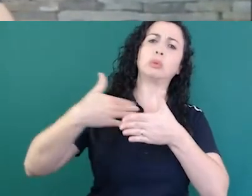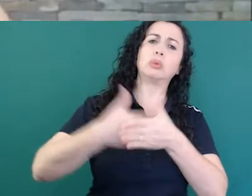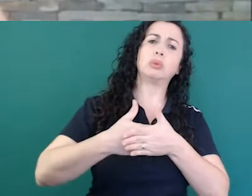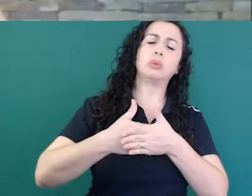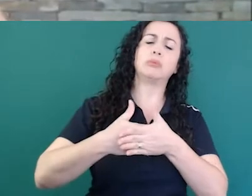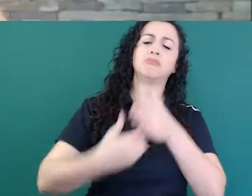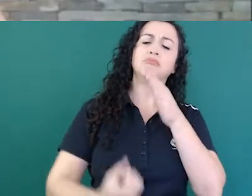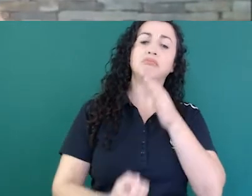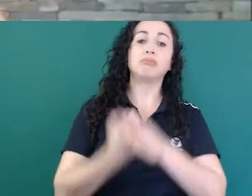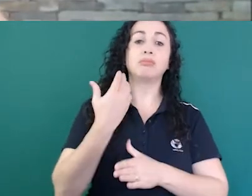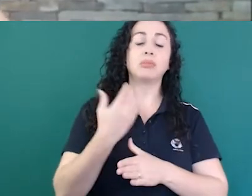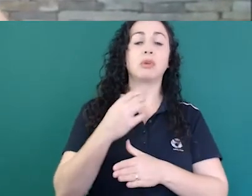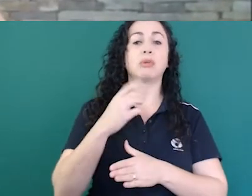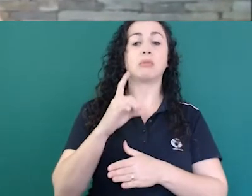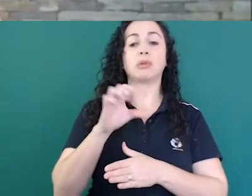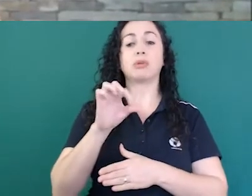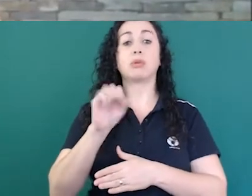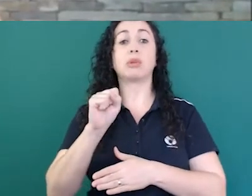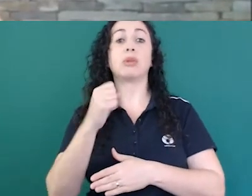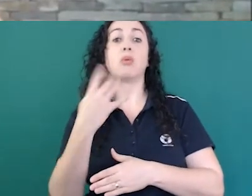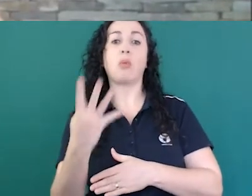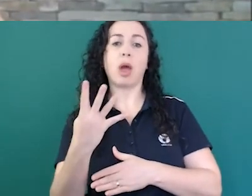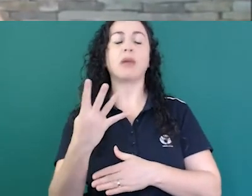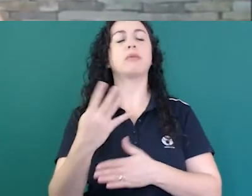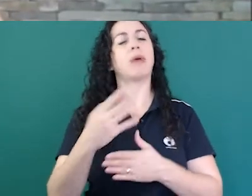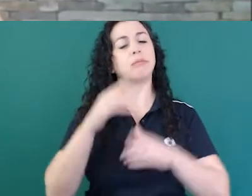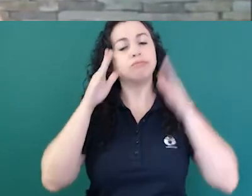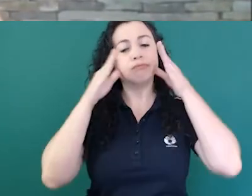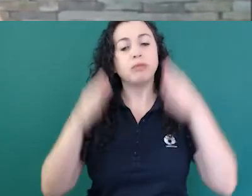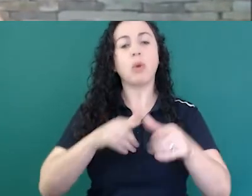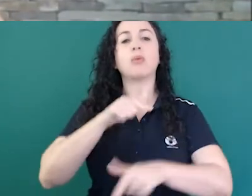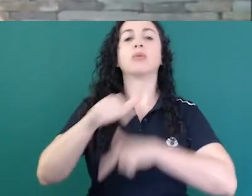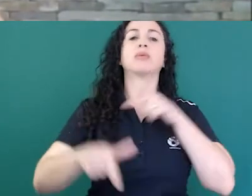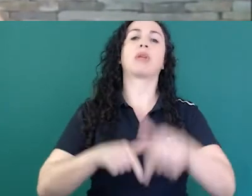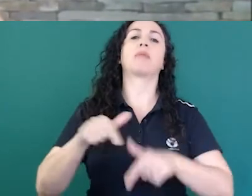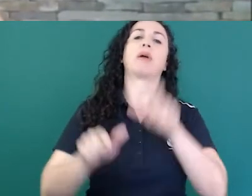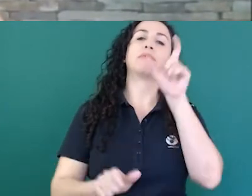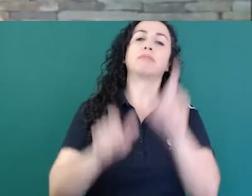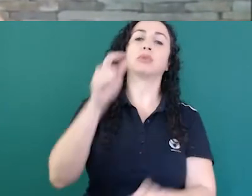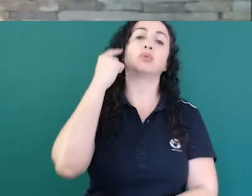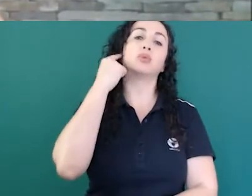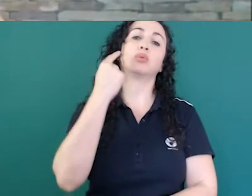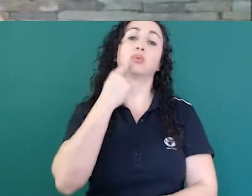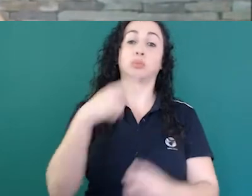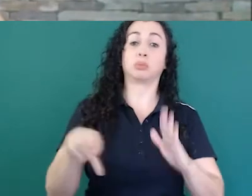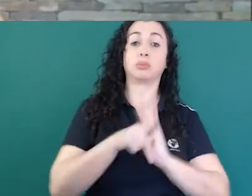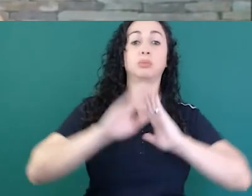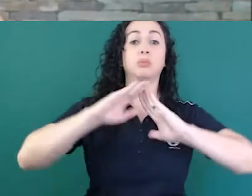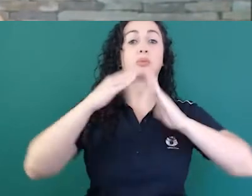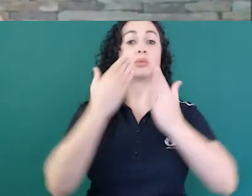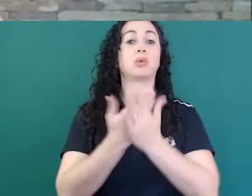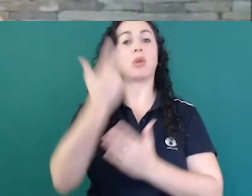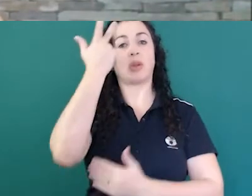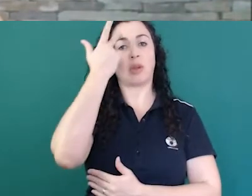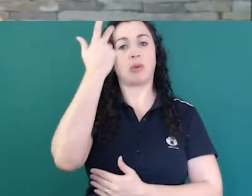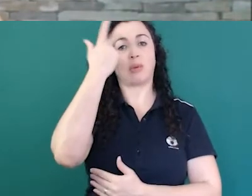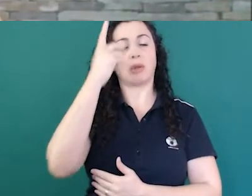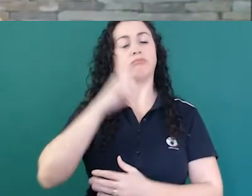desde 84 pelo menos, tenho atuado com surdos da escola regular, grupos de